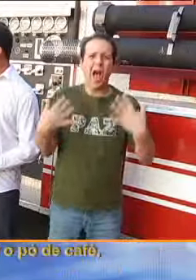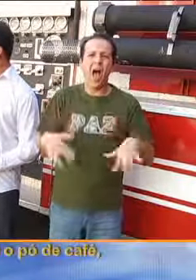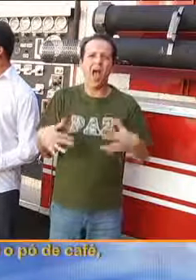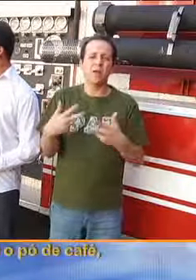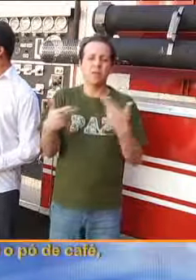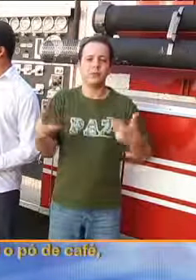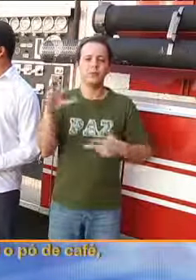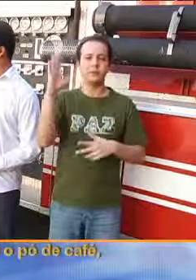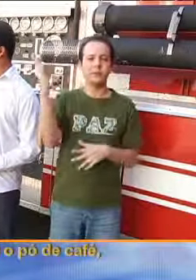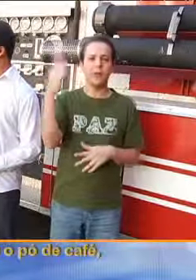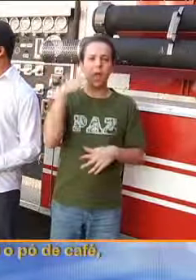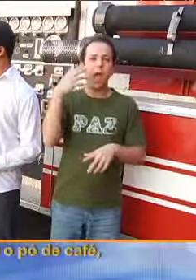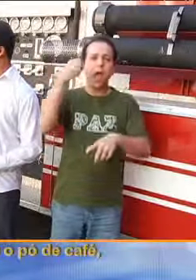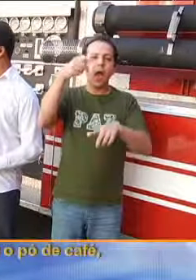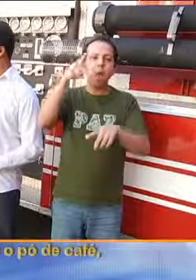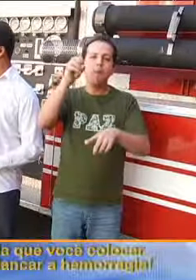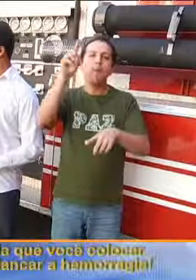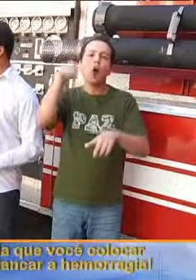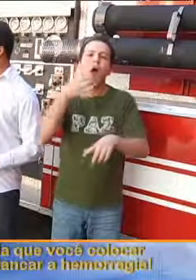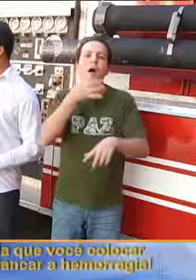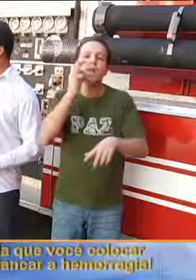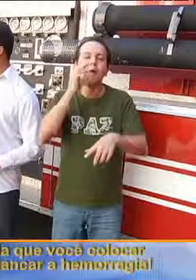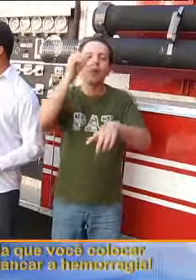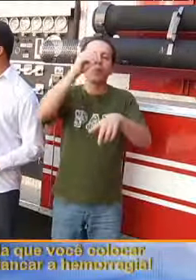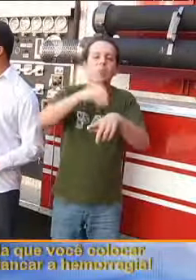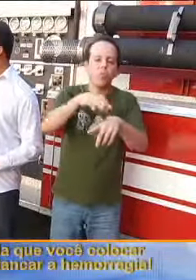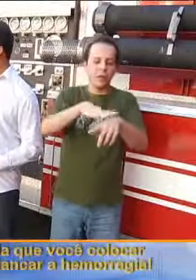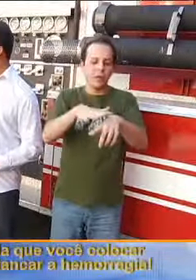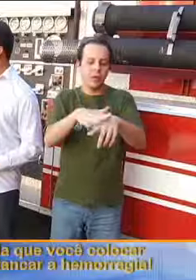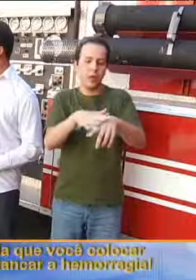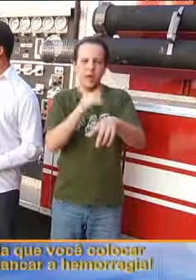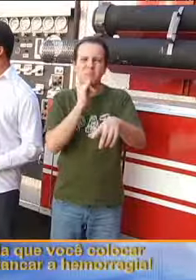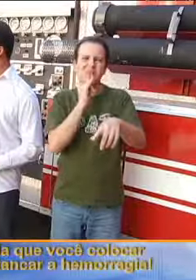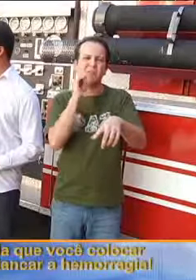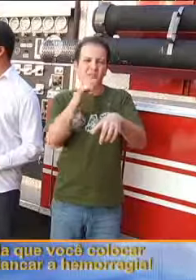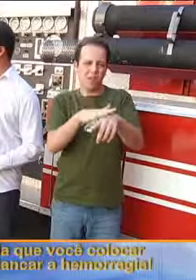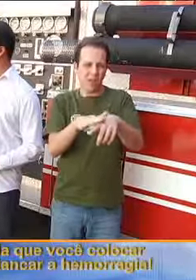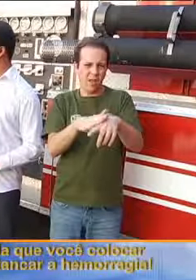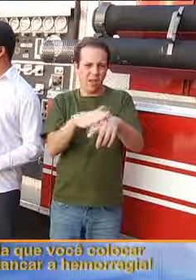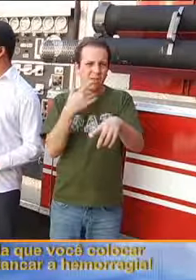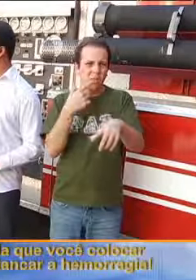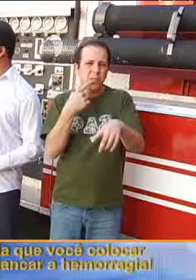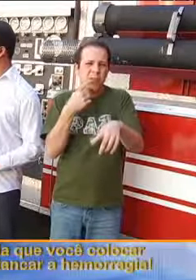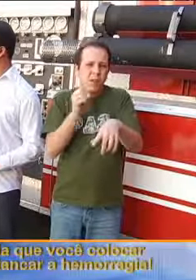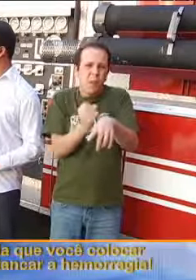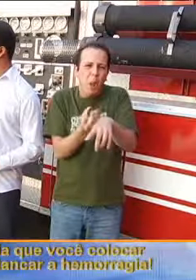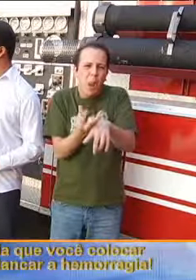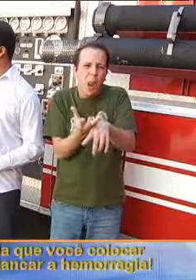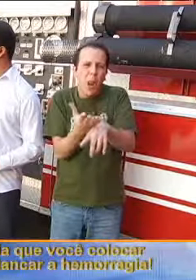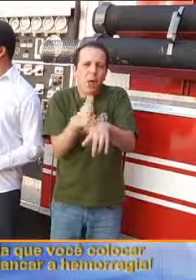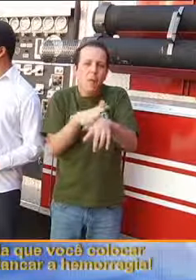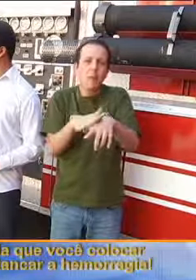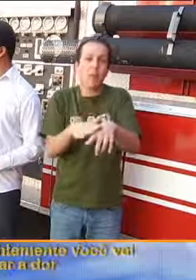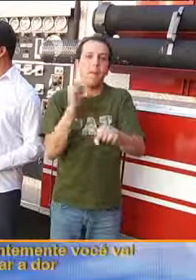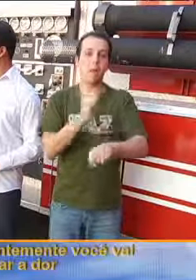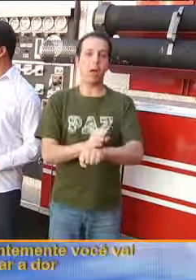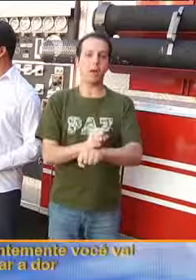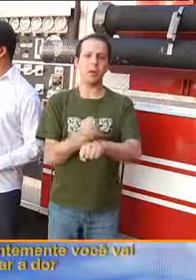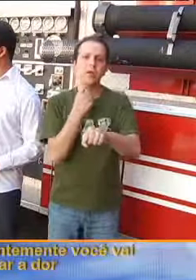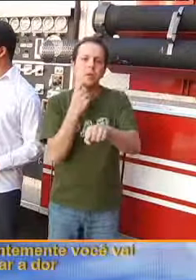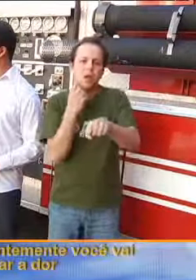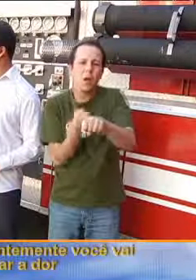corte, você colocou o pó de café. Qualquer substância que você colocar no ferimento vai estancar a hemorragia,